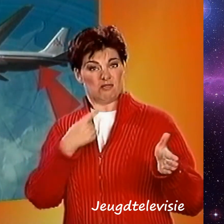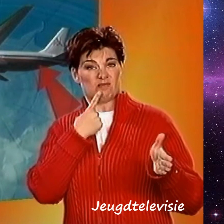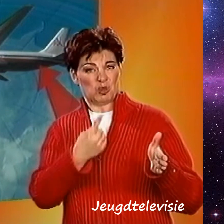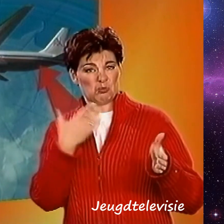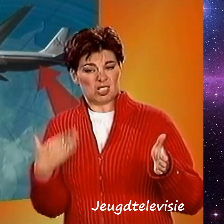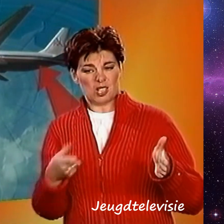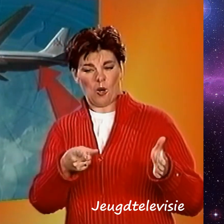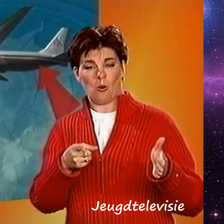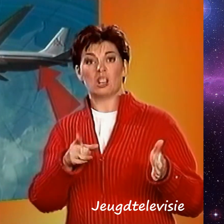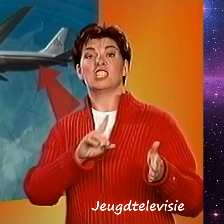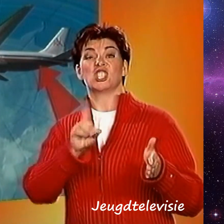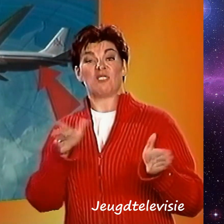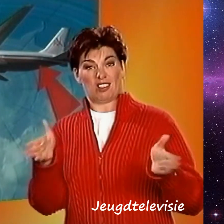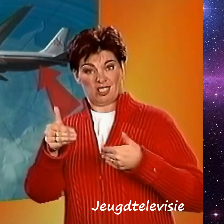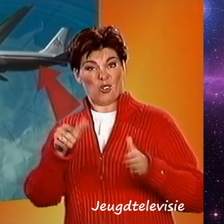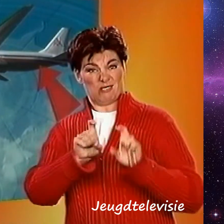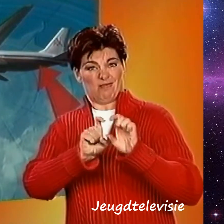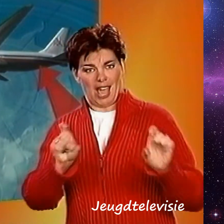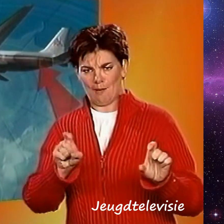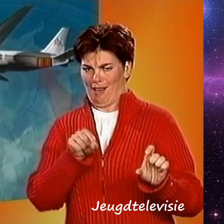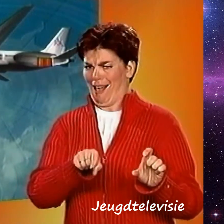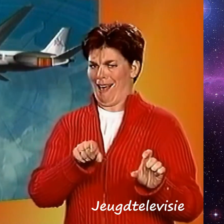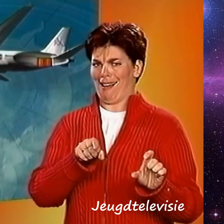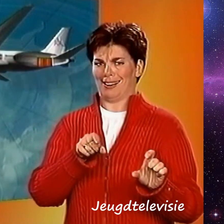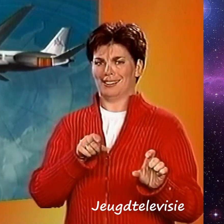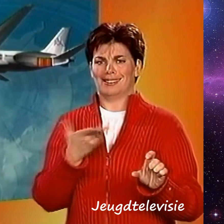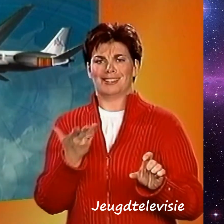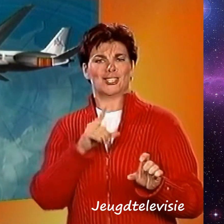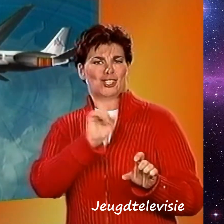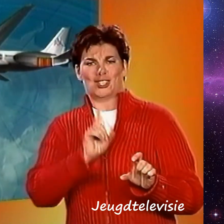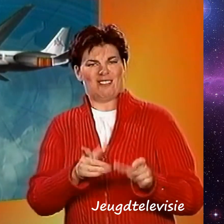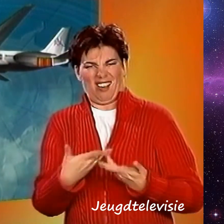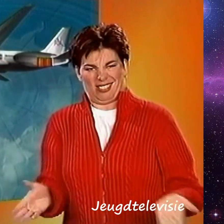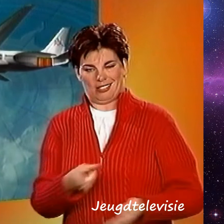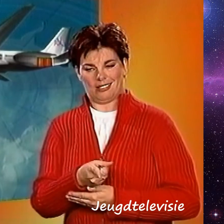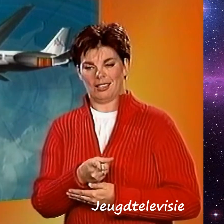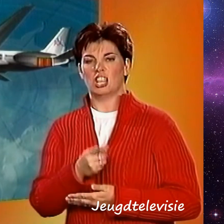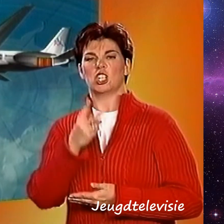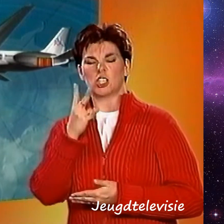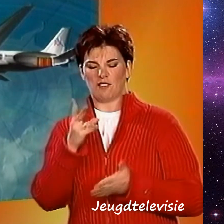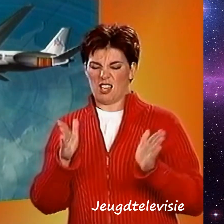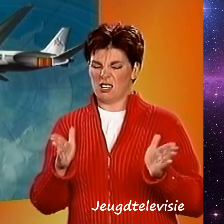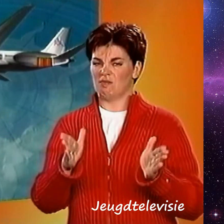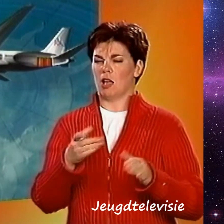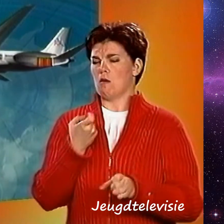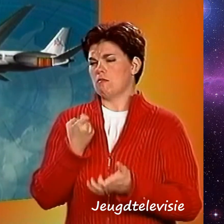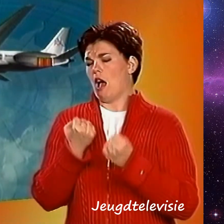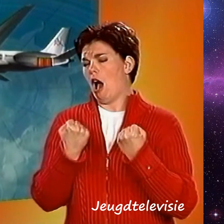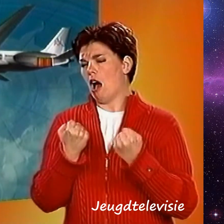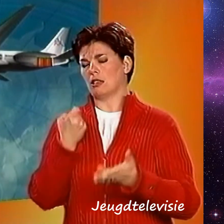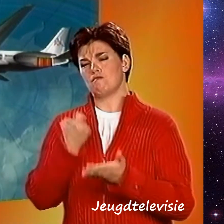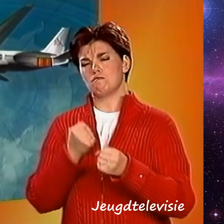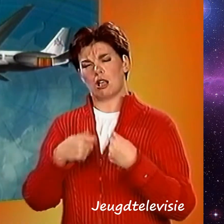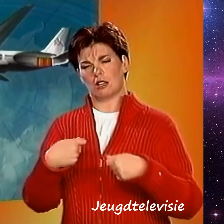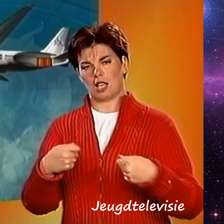vliegtuig. De zwarte doos heet hij dus, maar hij is helemaal niet zwart. Hij bestaat uit twee kleine oranje dozen van ijzersterk materiaal die zelfs bij grote